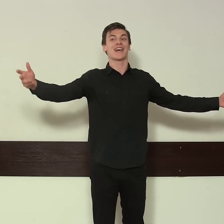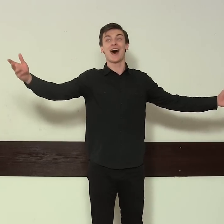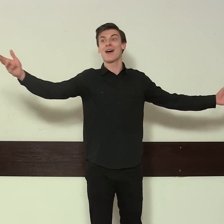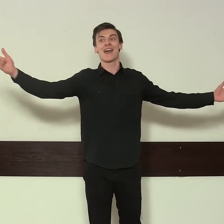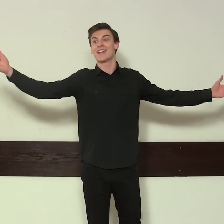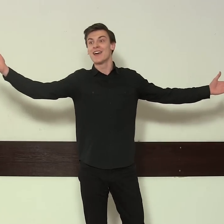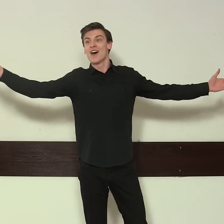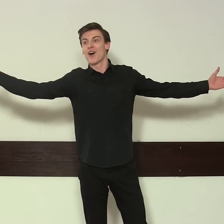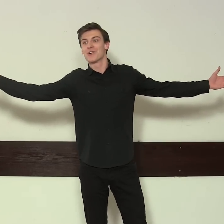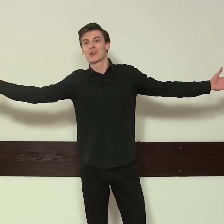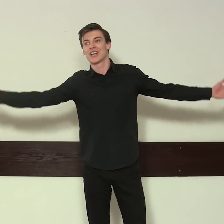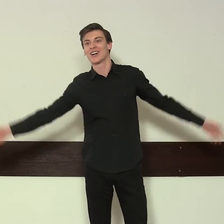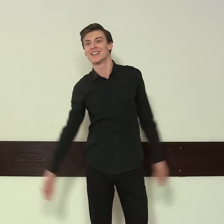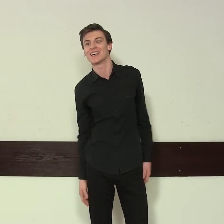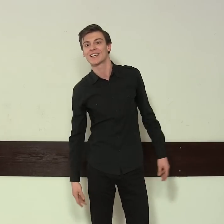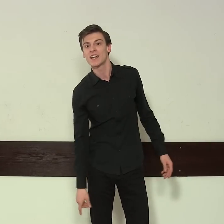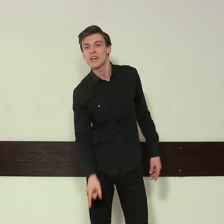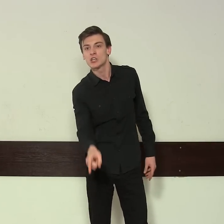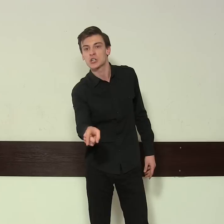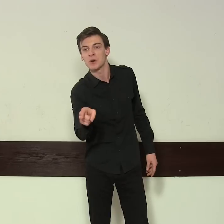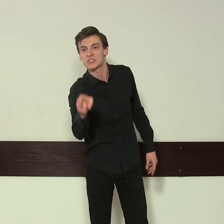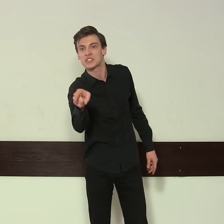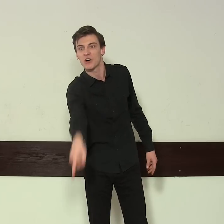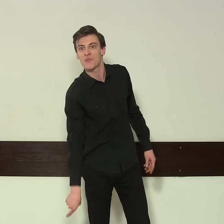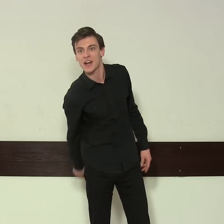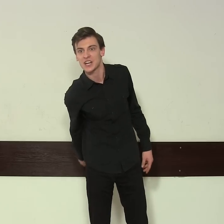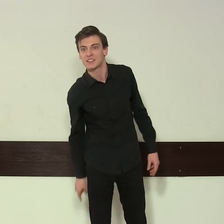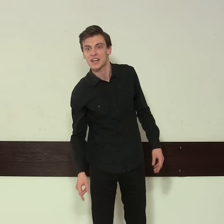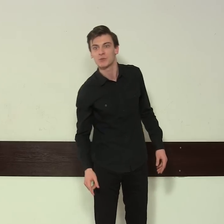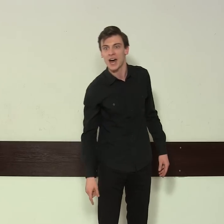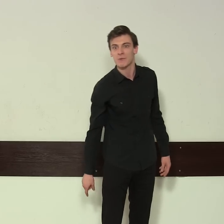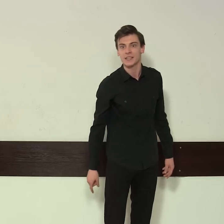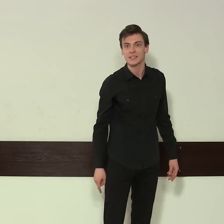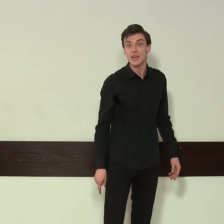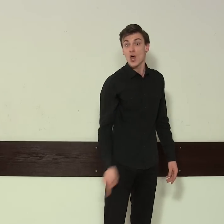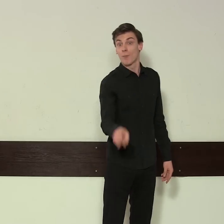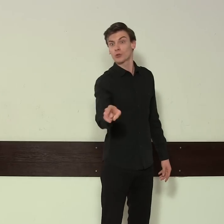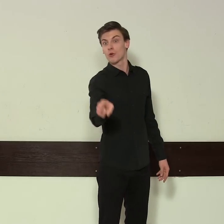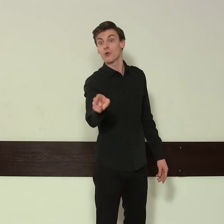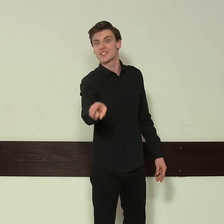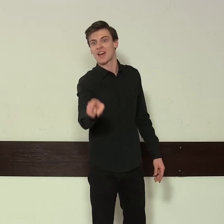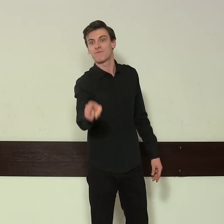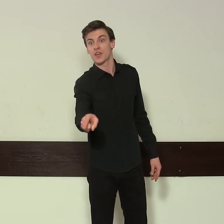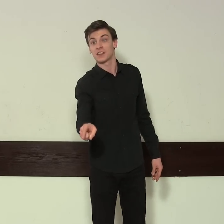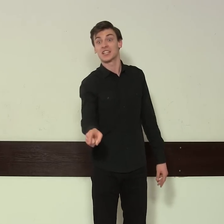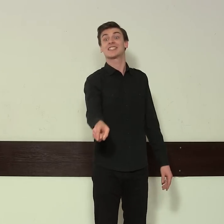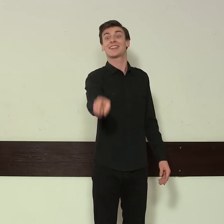całej Ogłoszonych Już pod stoł wasze trybunały. Podłóg ustaw wojennych Za